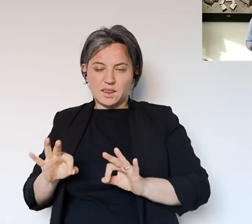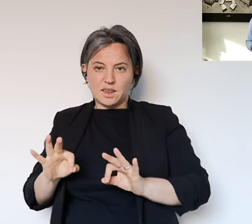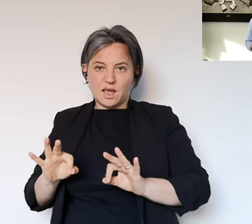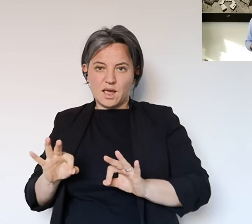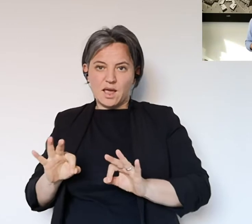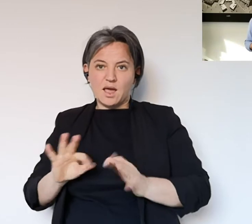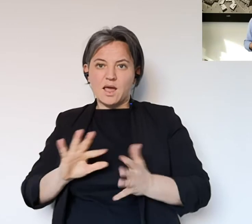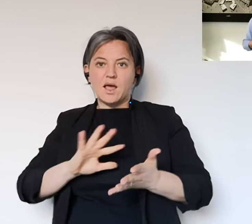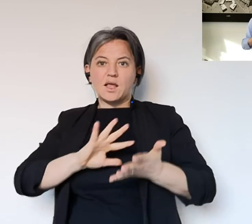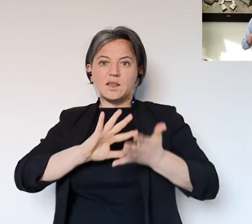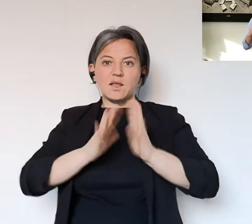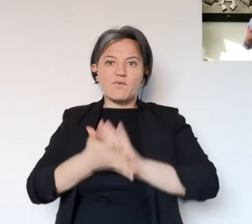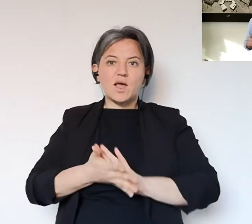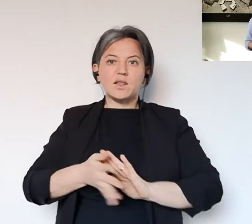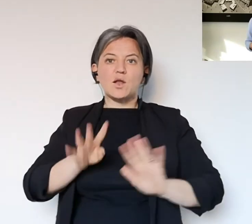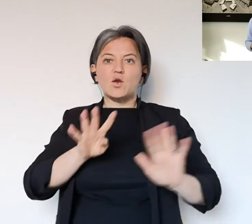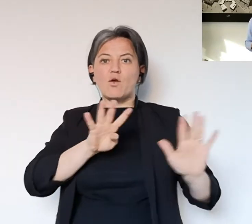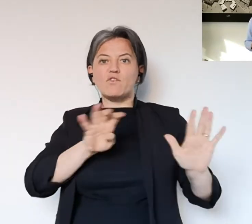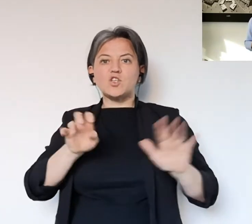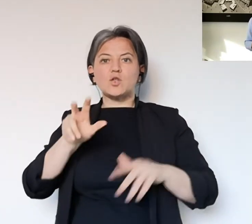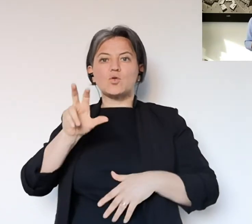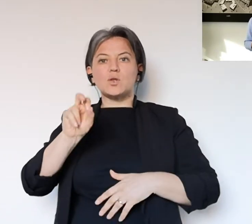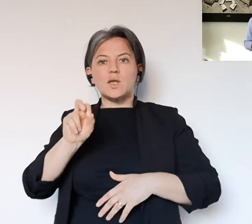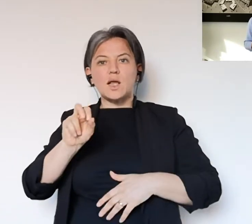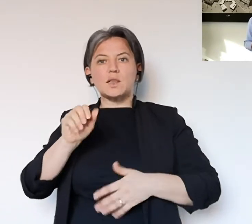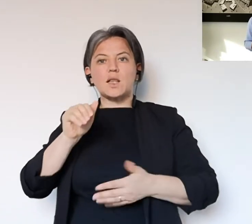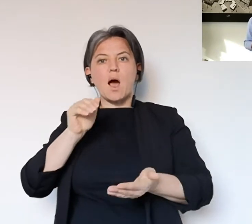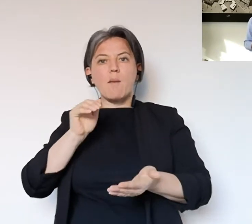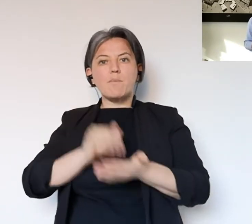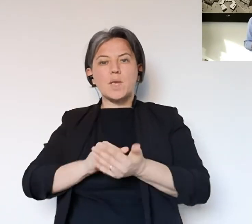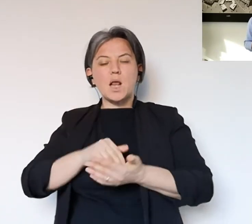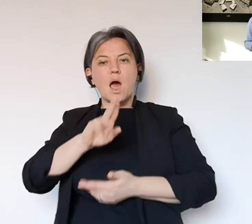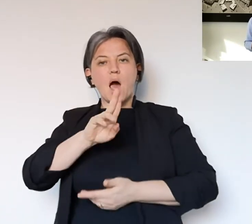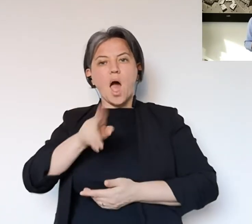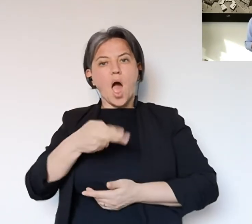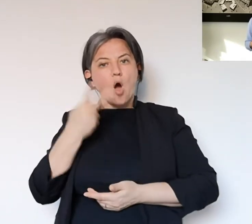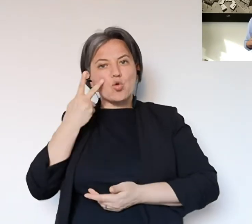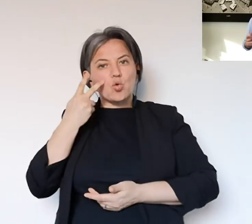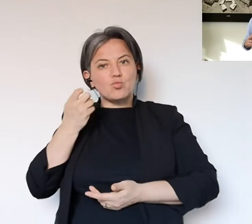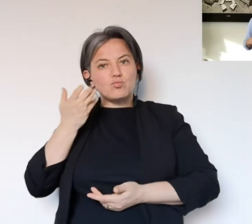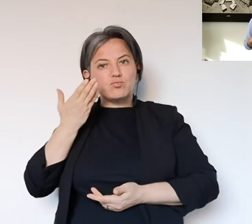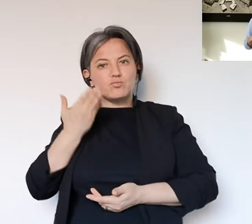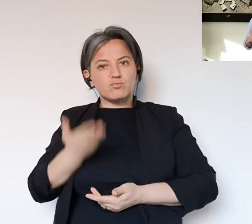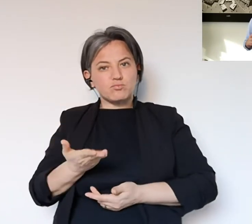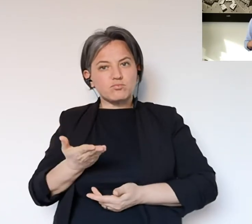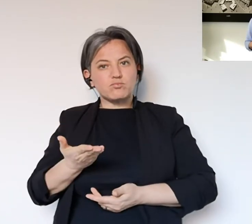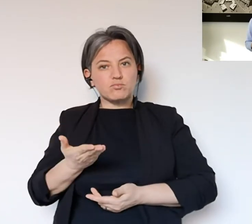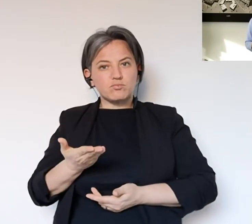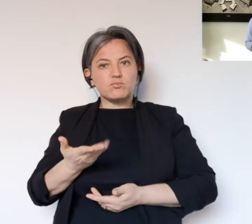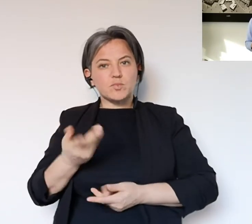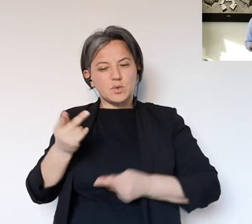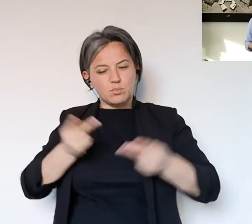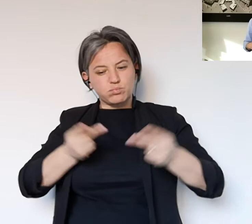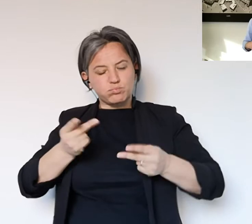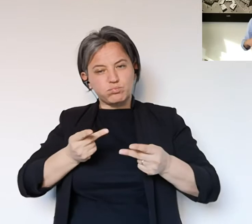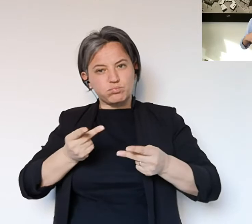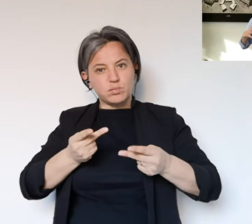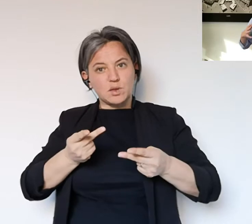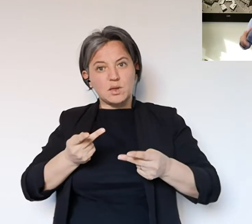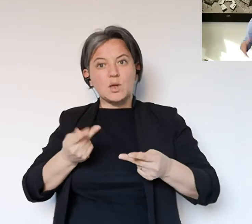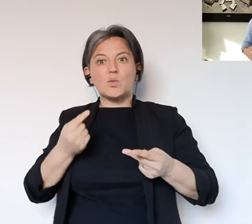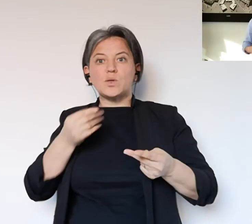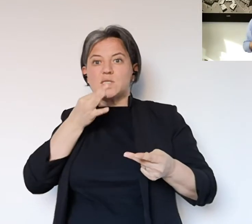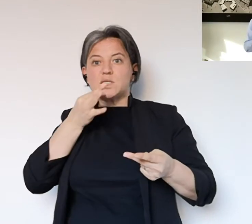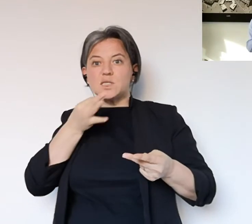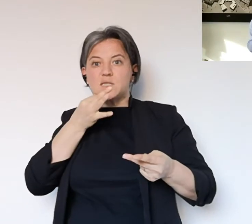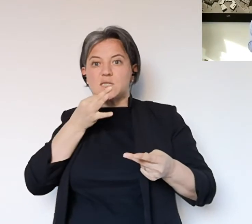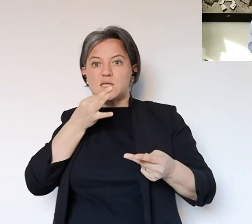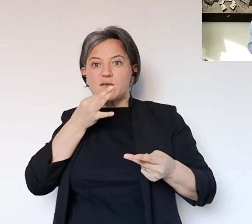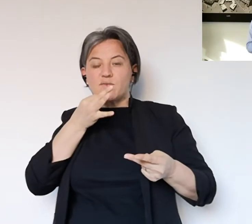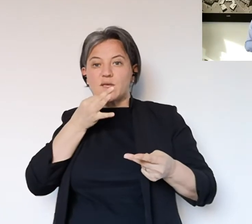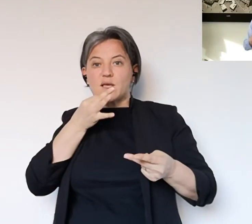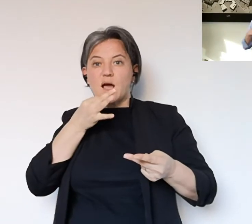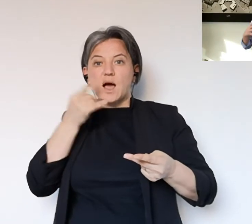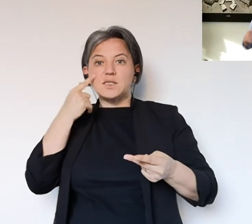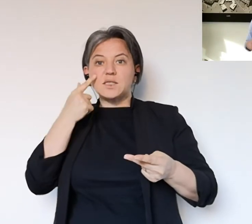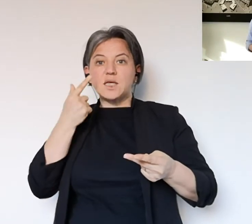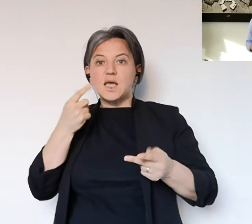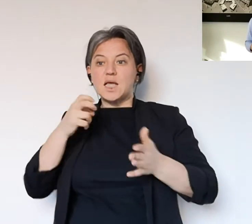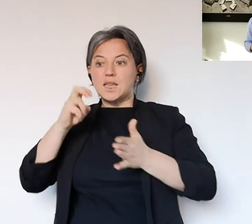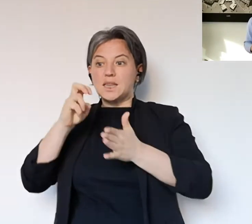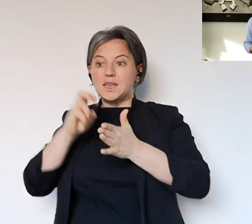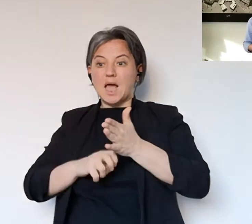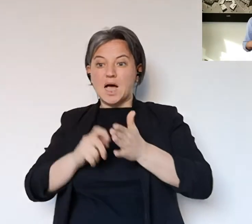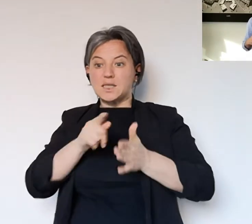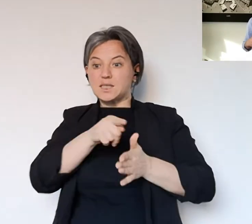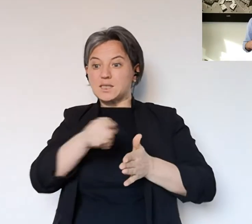trovare una cifra attorno ai 930 mila Euro, quindi l'impatto di questa